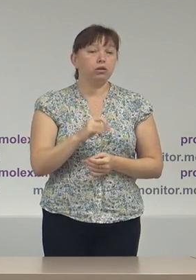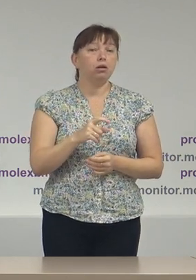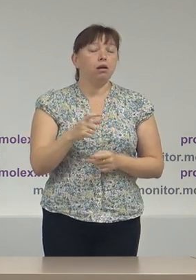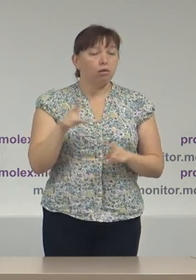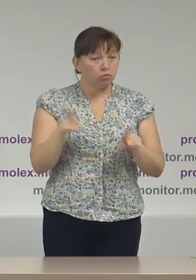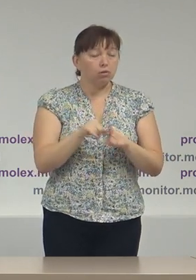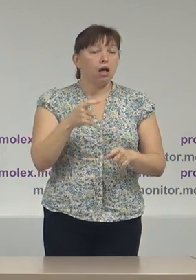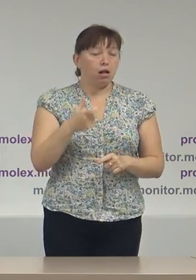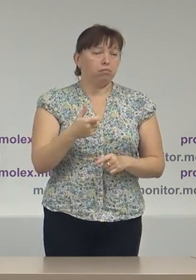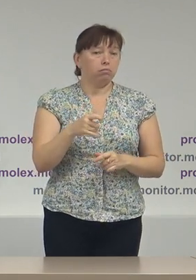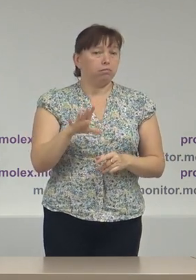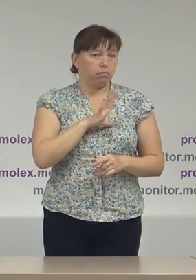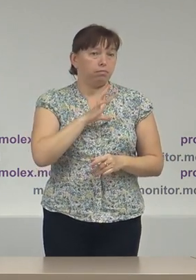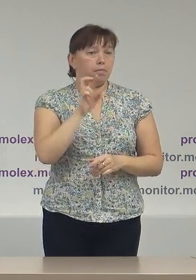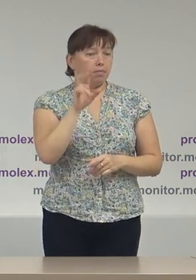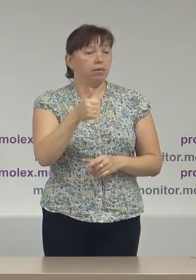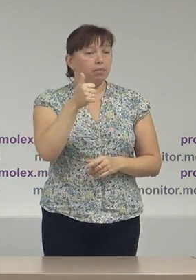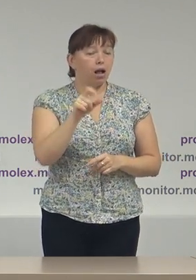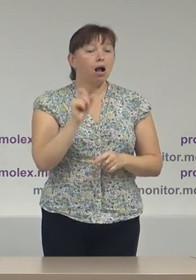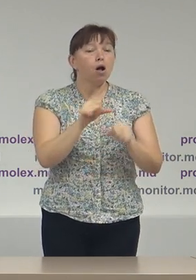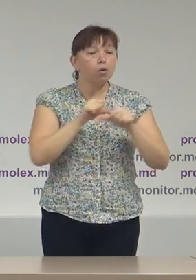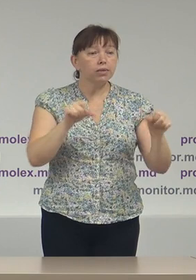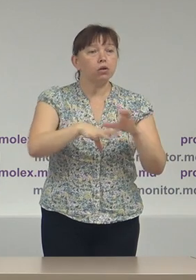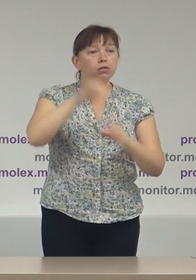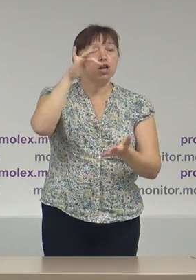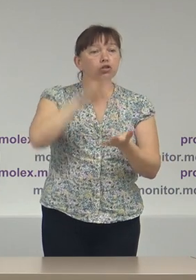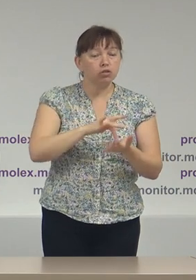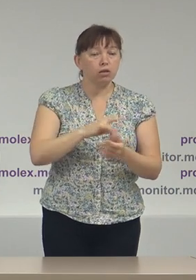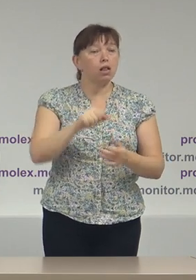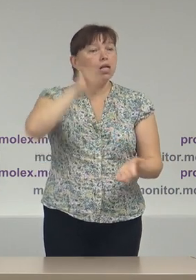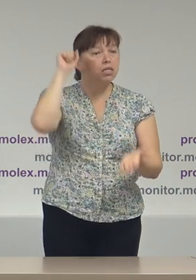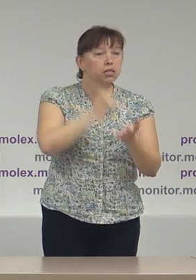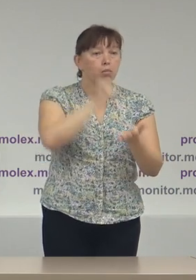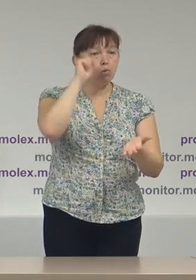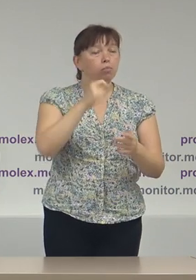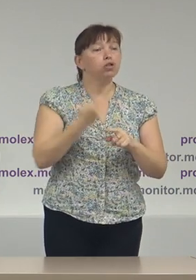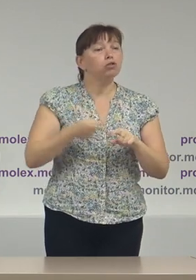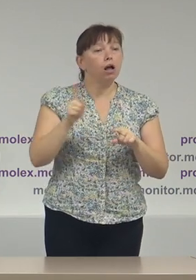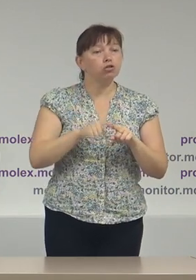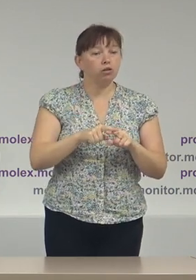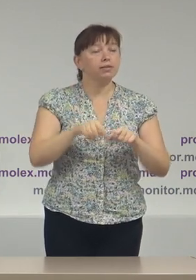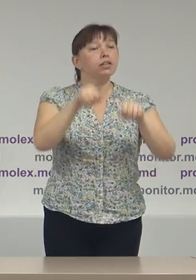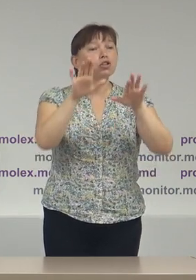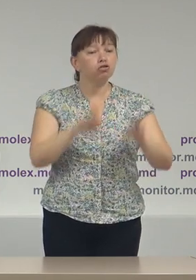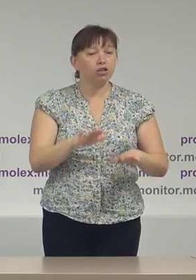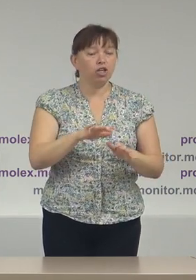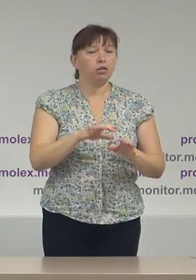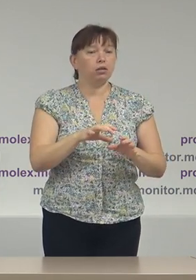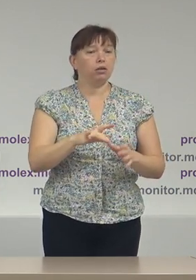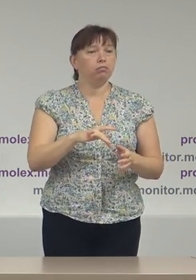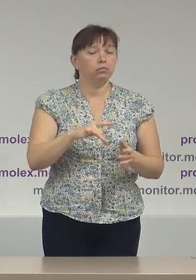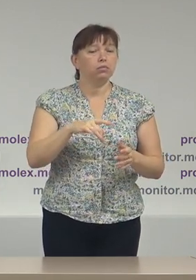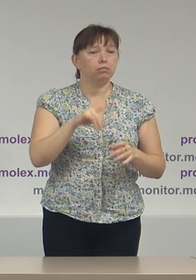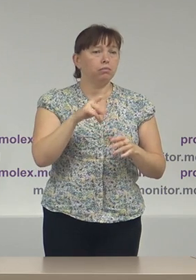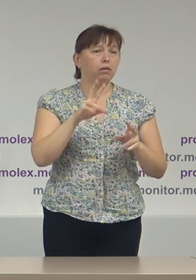fi benefic ca comisie electorală centrală să publice aceste decizii centralizate